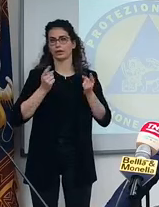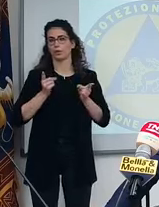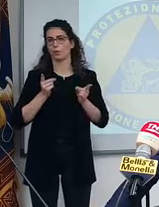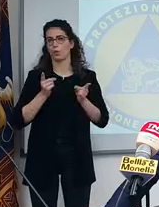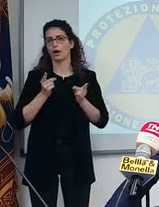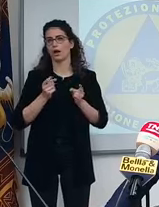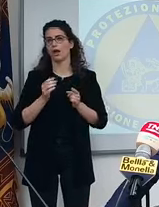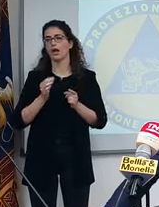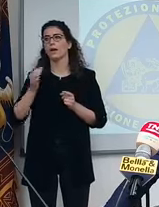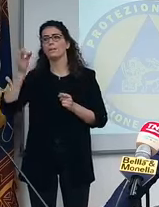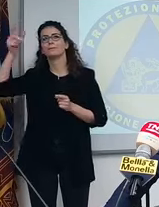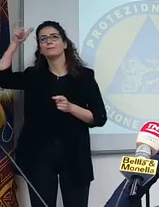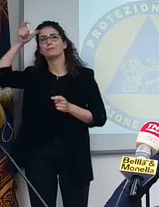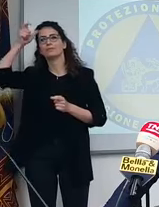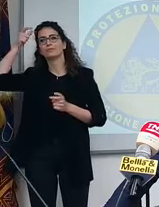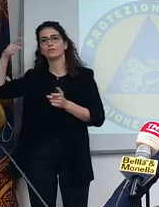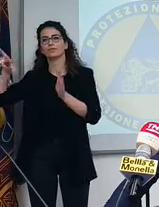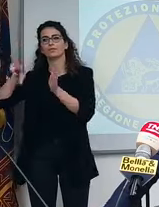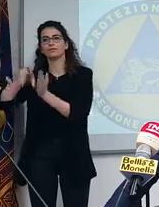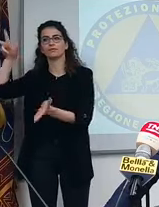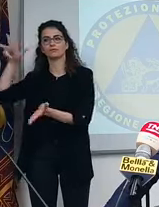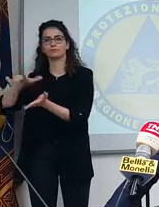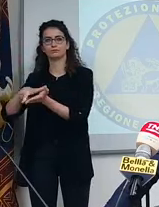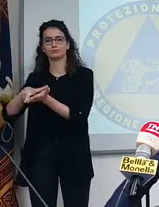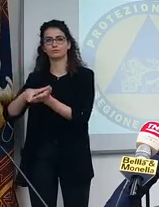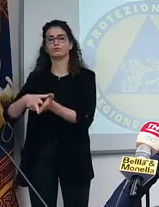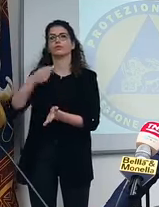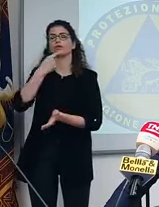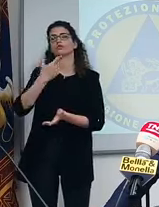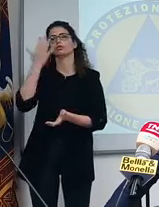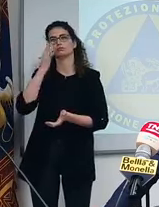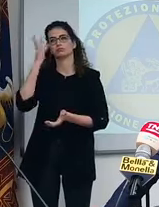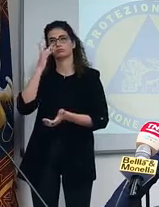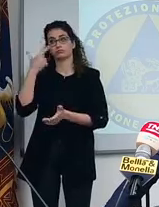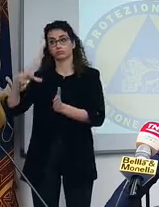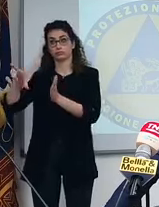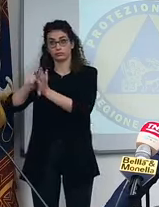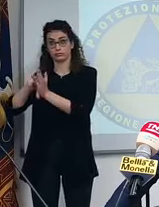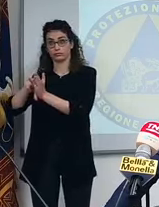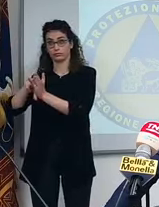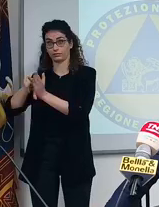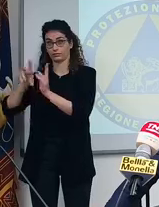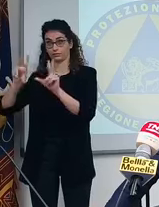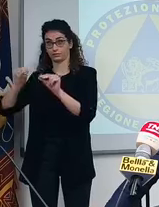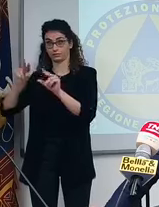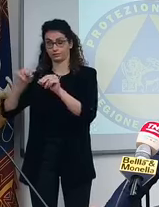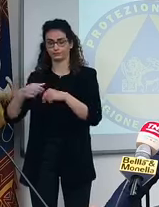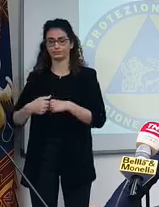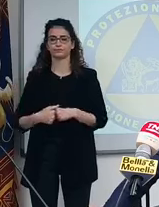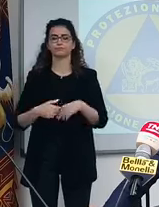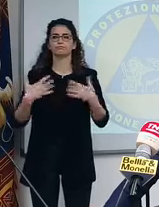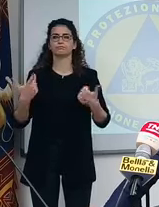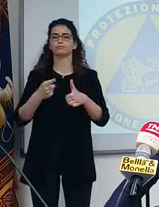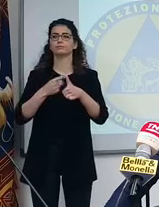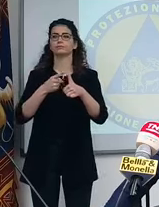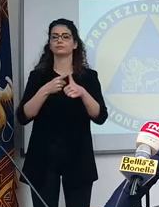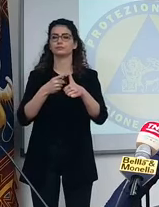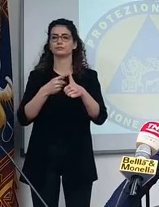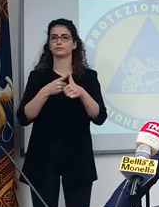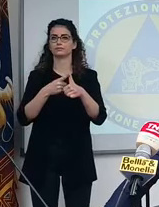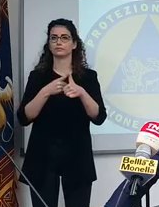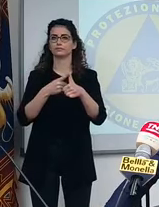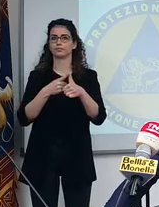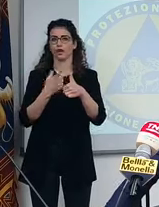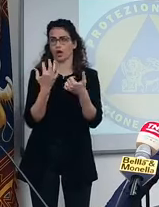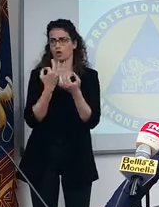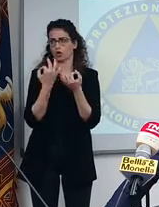Ministri approvi il decreto. Vi dico già alcune considerazioni sul decreto. Intanto una prima considerazione